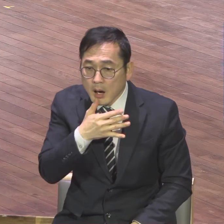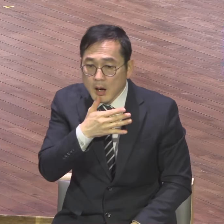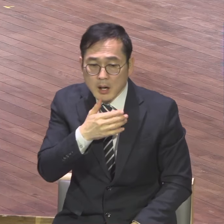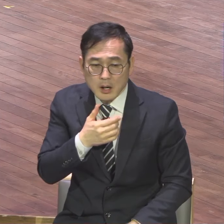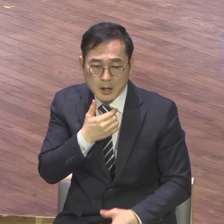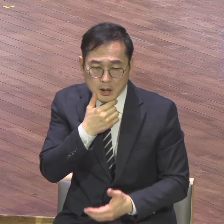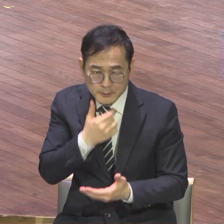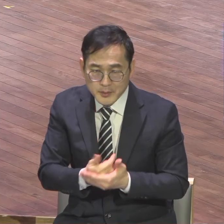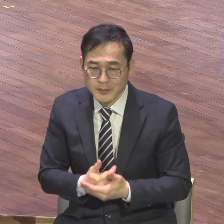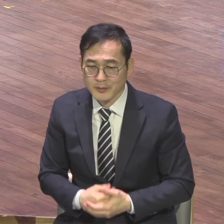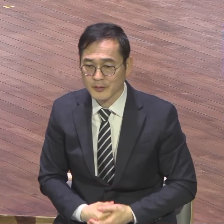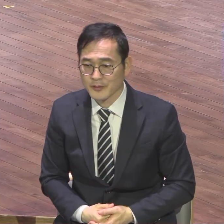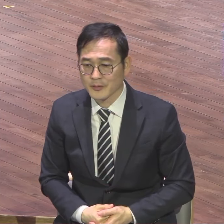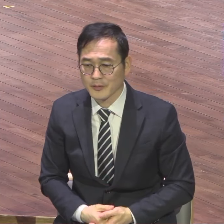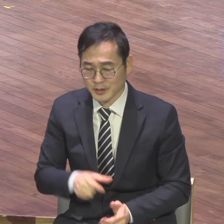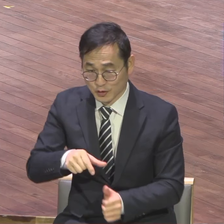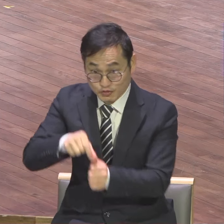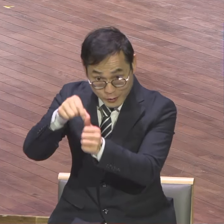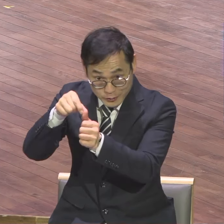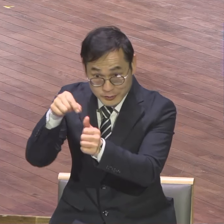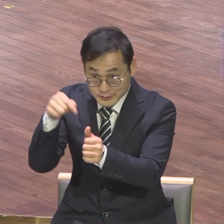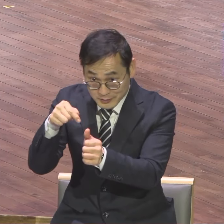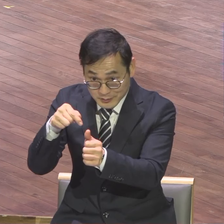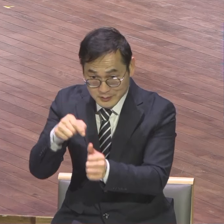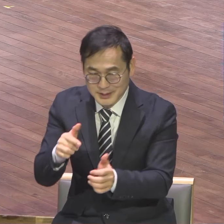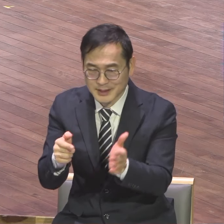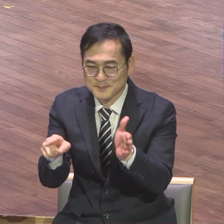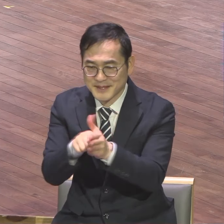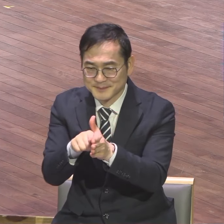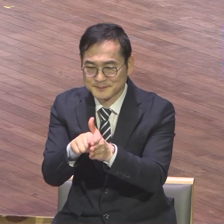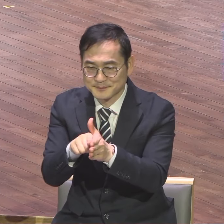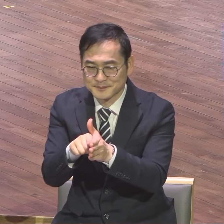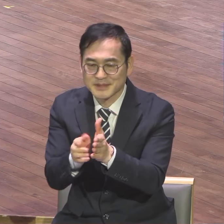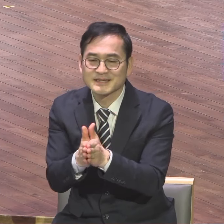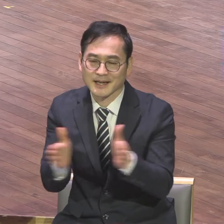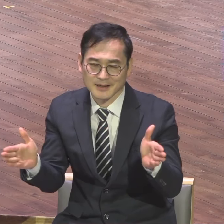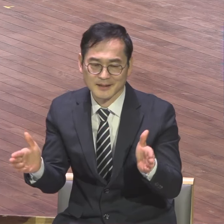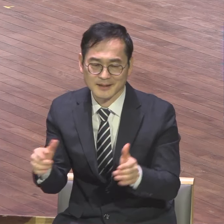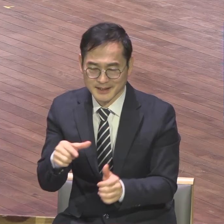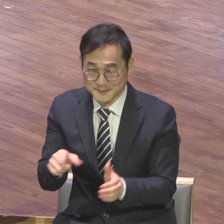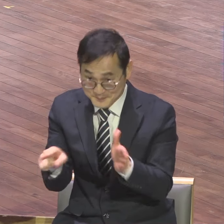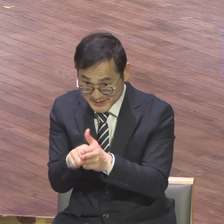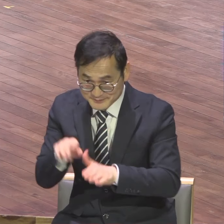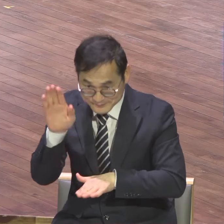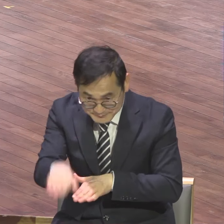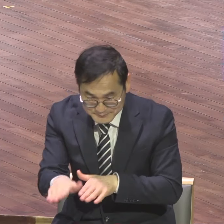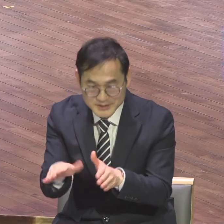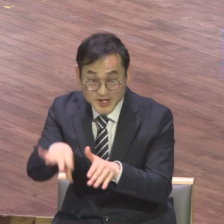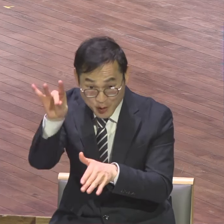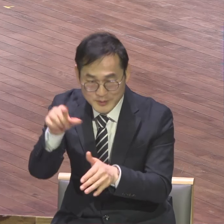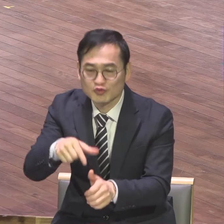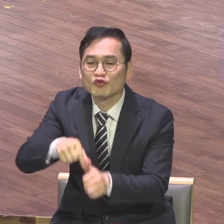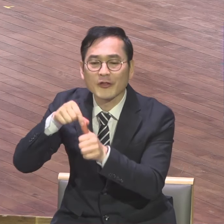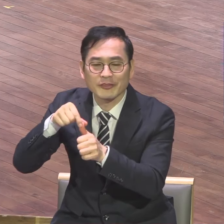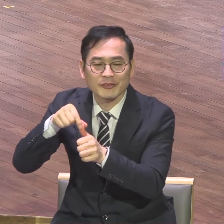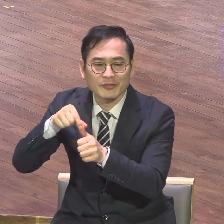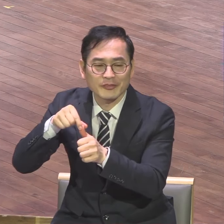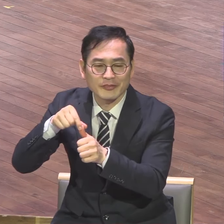구원은요 신앙생활의 출발점이죠 신앙생활의 출발점인데 무엇보다 놓지마 될 것이 뭐냐 이런